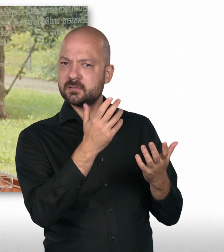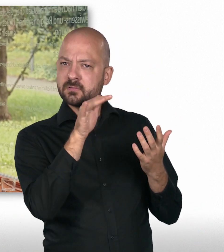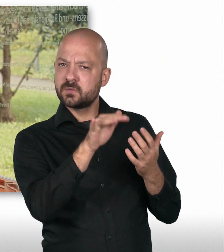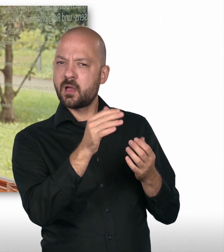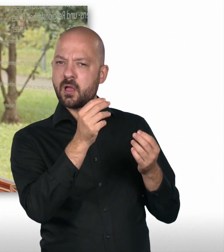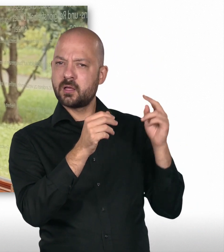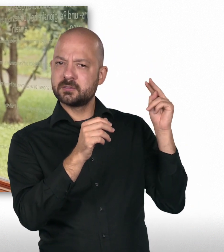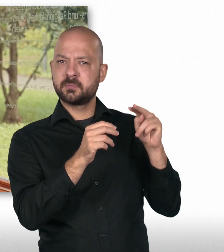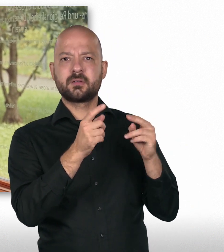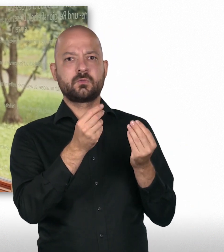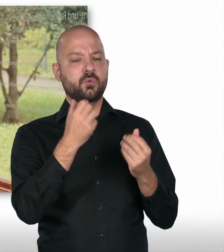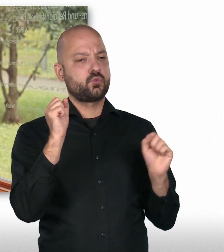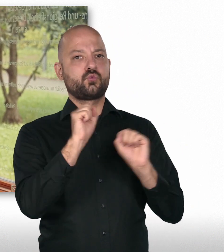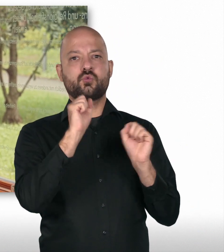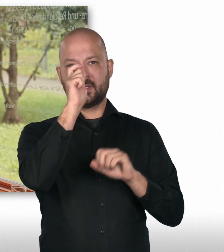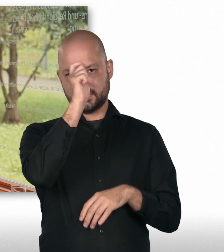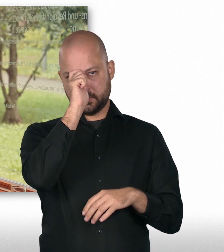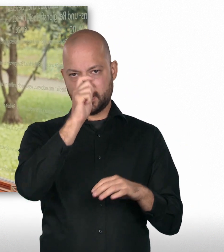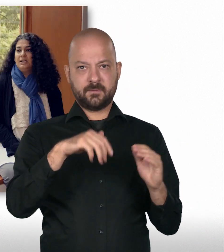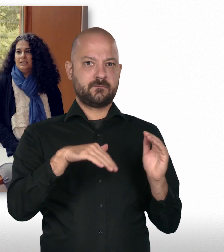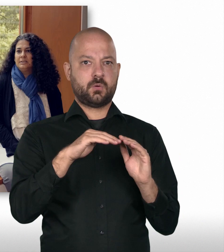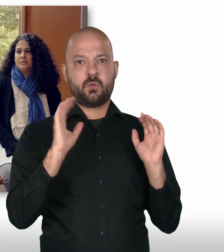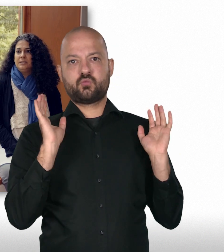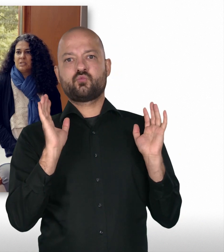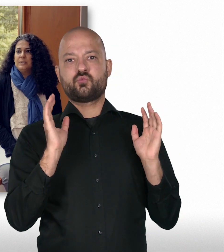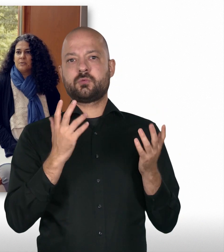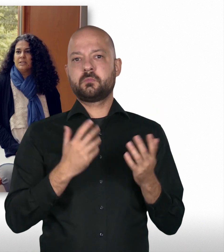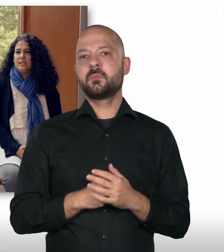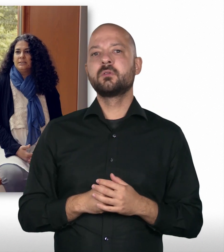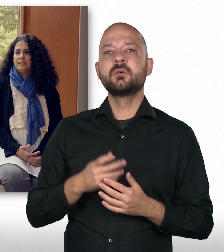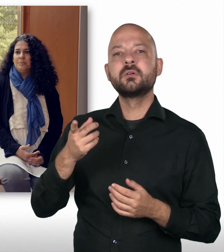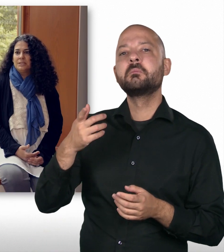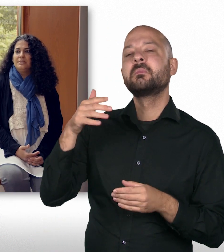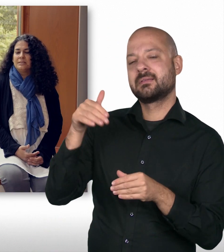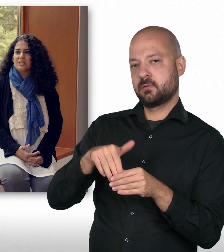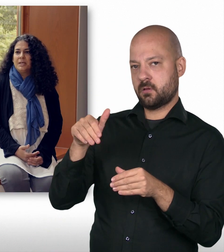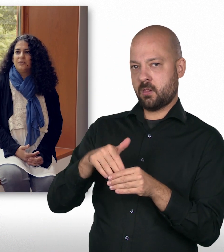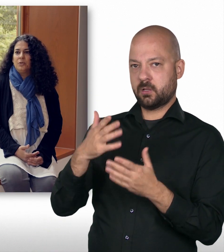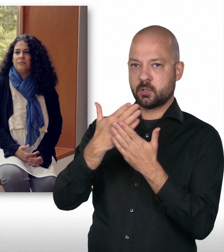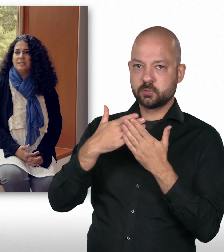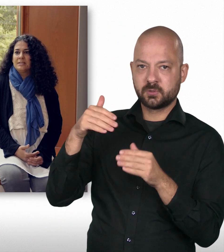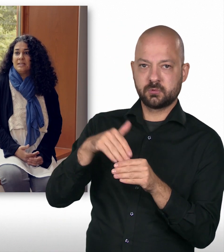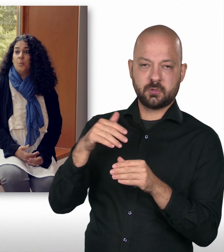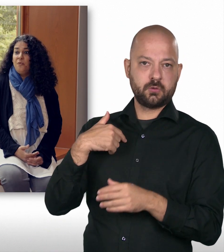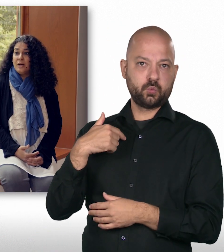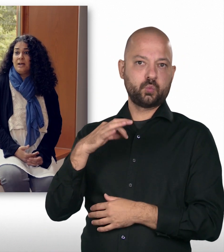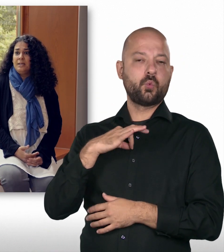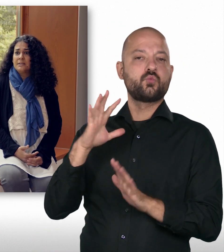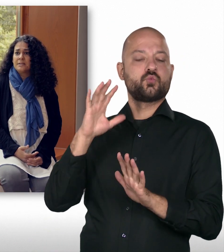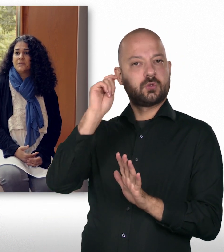vor, was meine Laufbahn angeht? Die Inhalte, die Ausbildungsinhalte, da habe ich riesen Respekt vor, weil es ist sehr umfangreich. Es ist